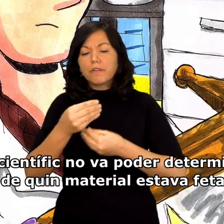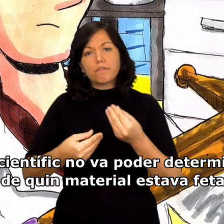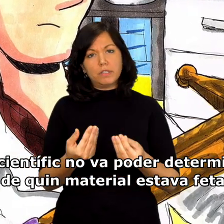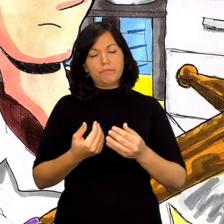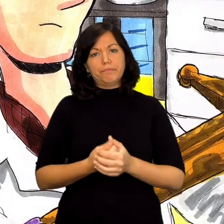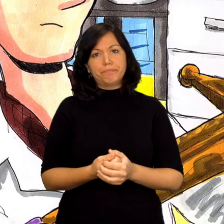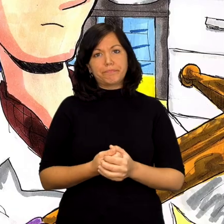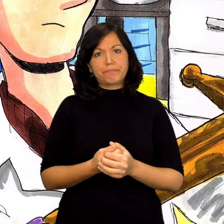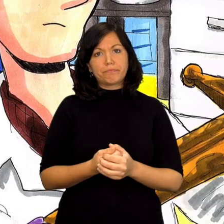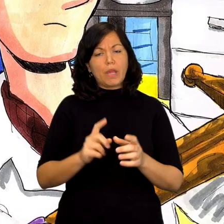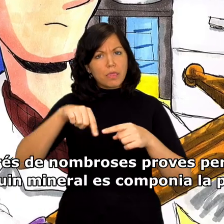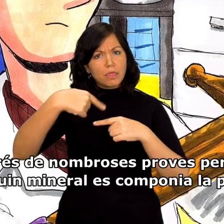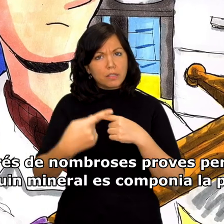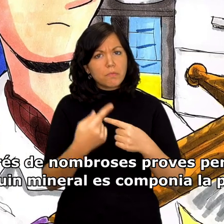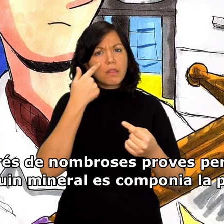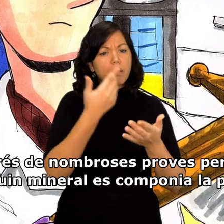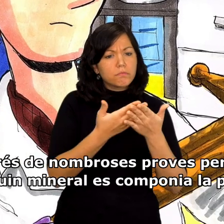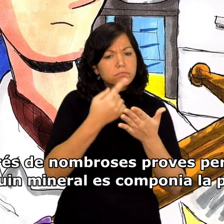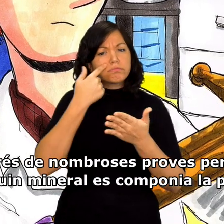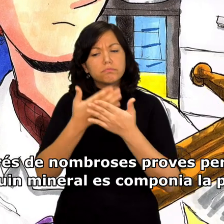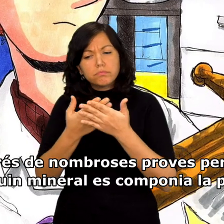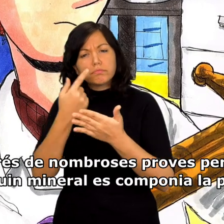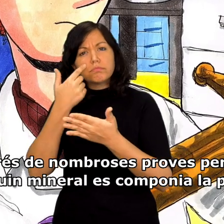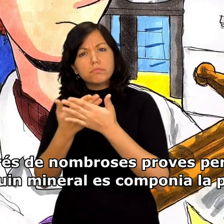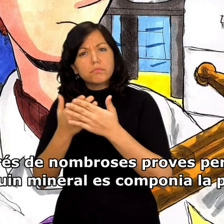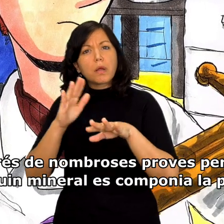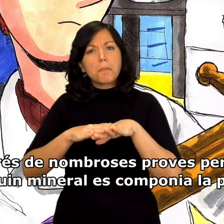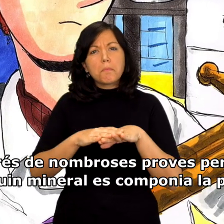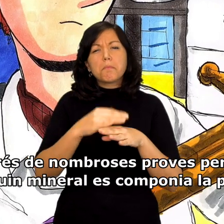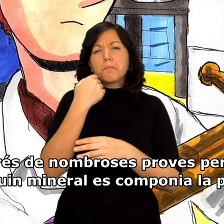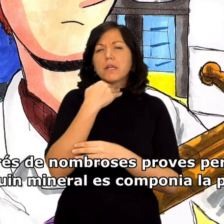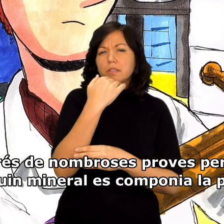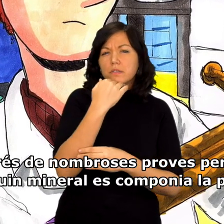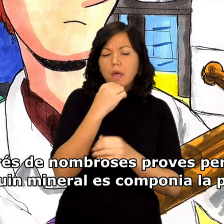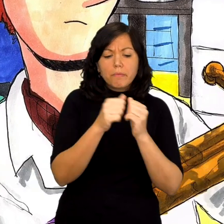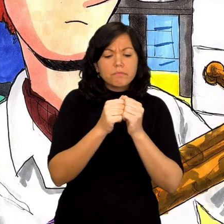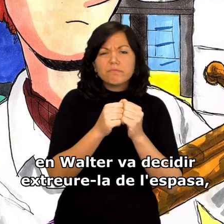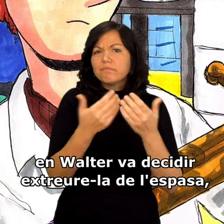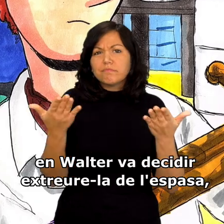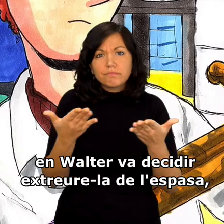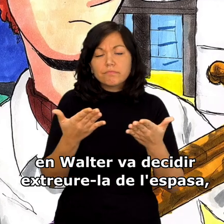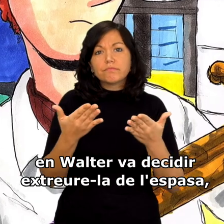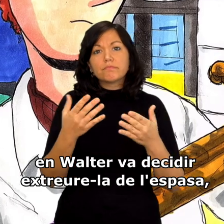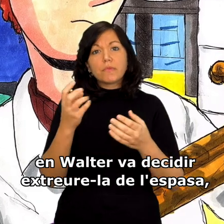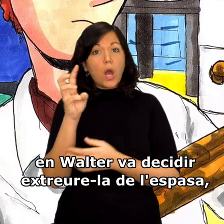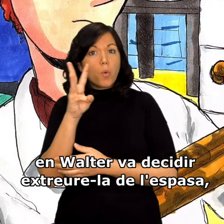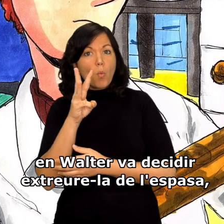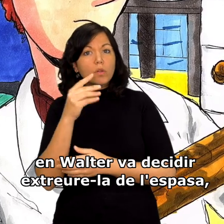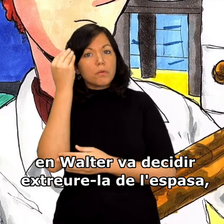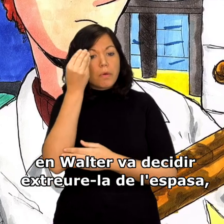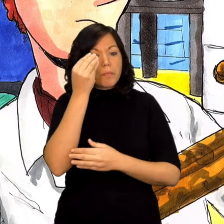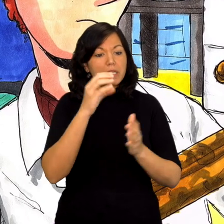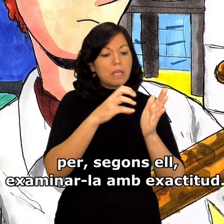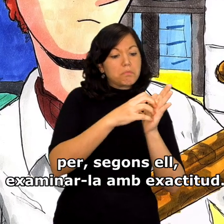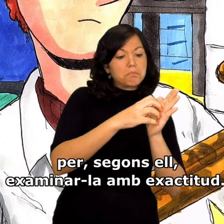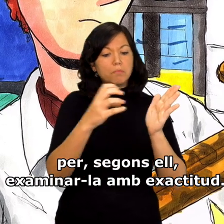estava feta. Després de nombroses proves per saber de quin mineral es componia la pedra, en Walter va decidir extreure-la de